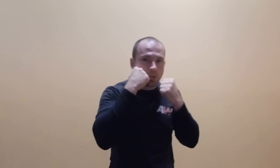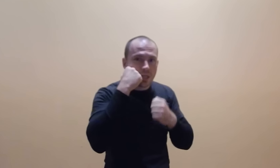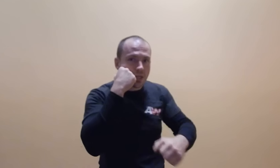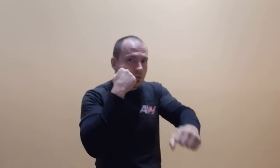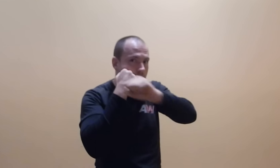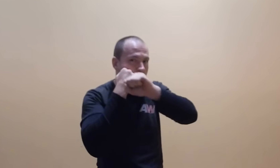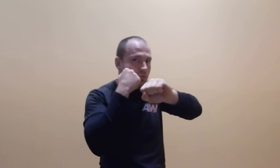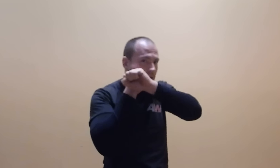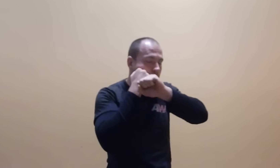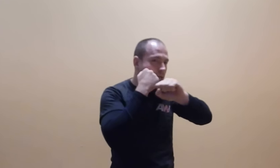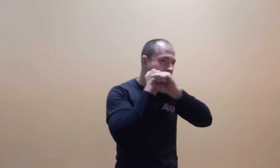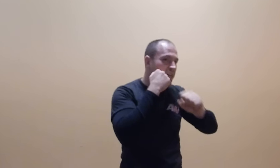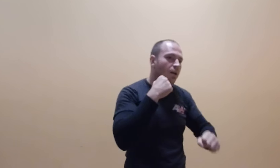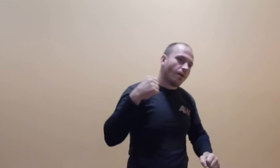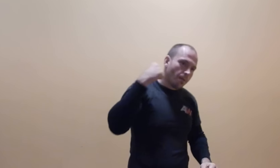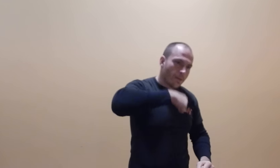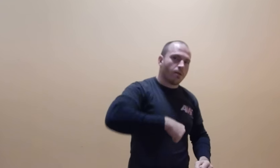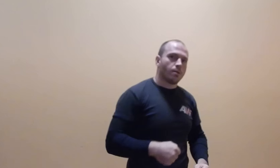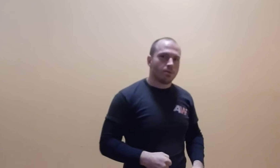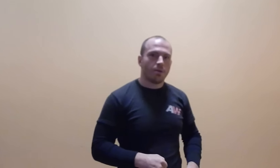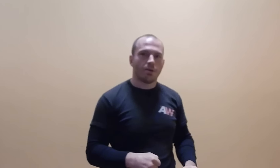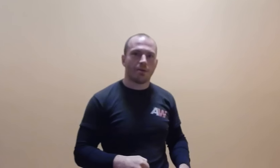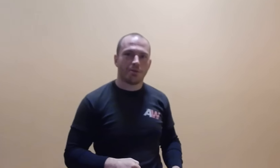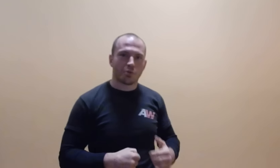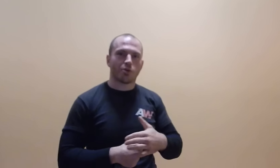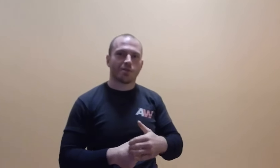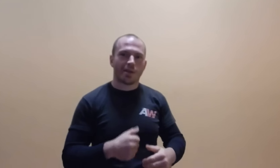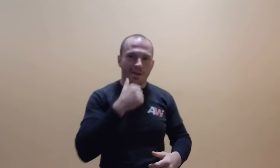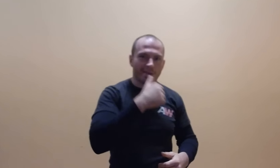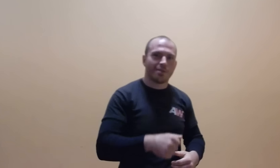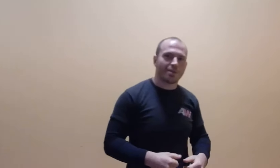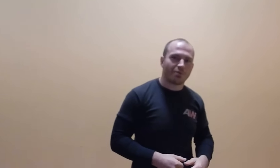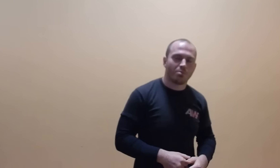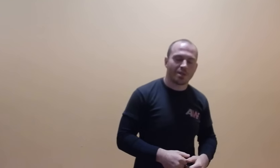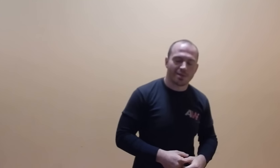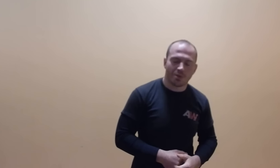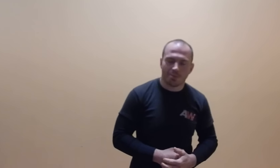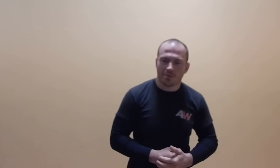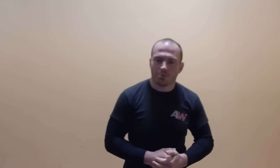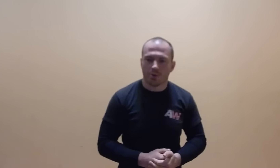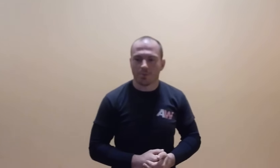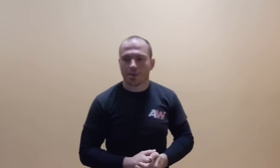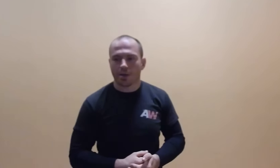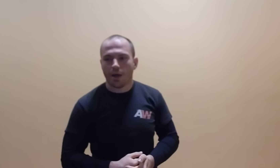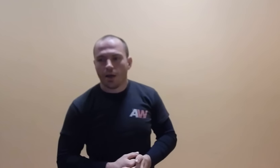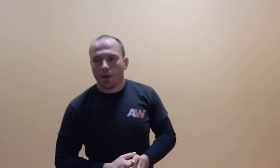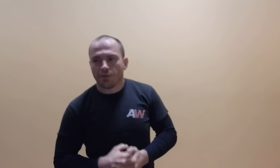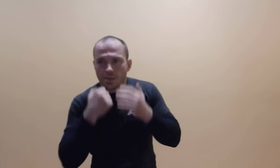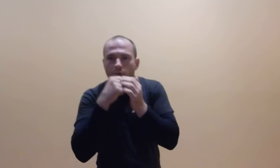mieli rękę, dostaniecie tutaj w tą rękę, uszkodzona ręka i tak wybite zęby, najprawdopodobniej, tak, więc nie